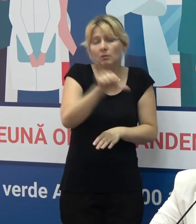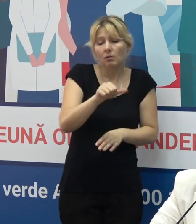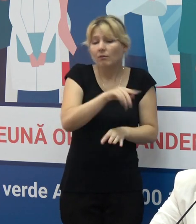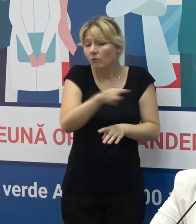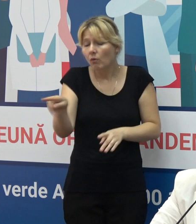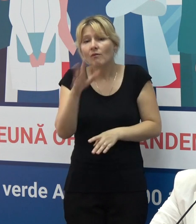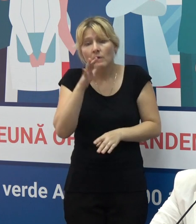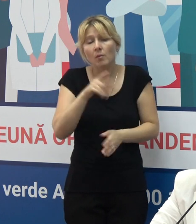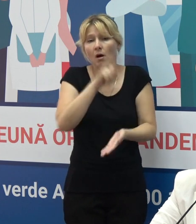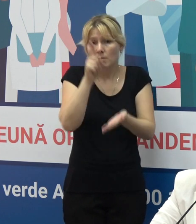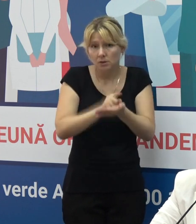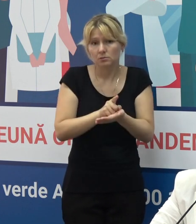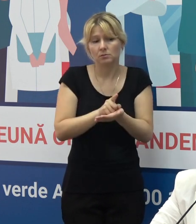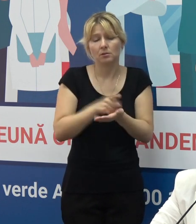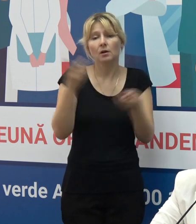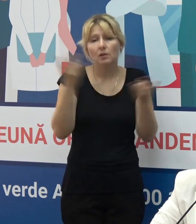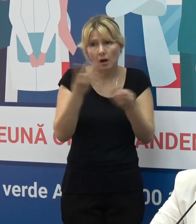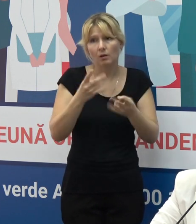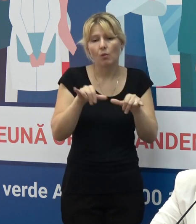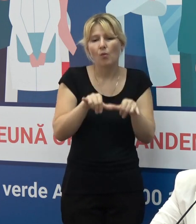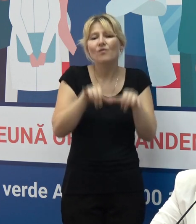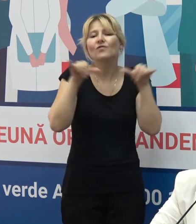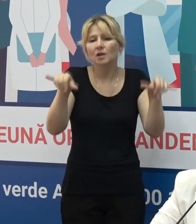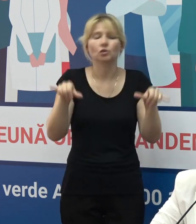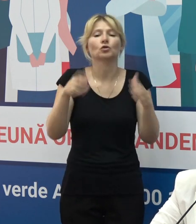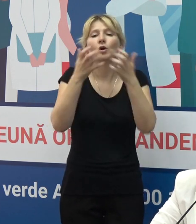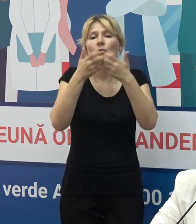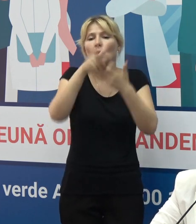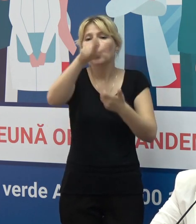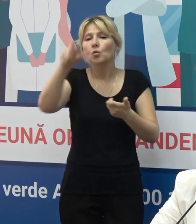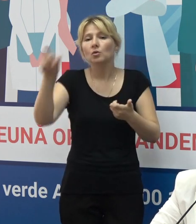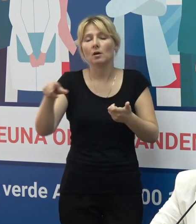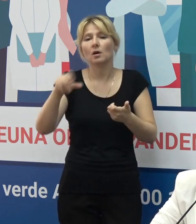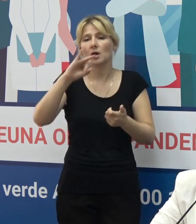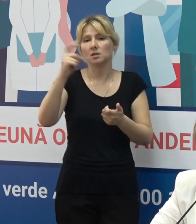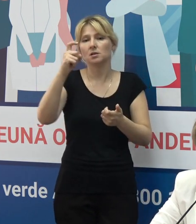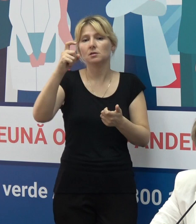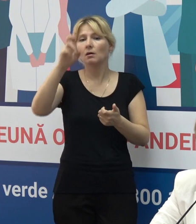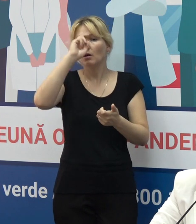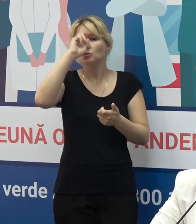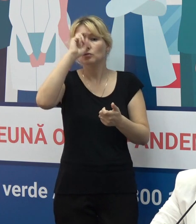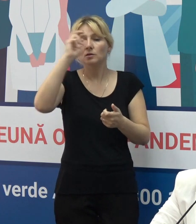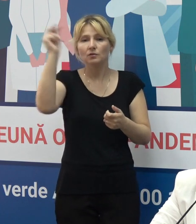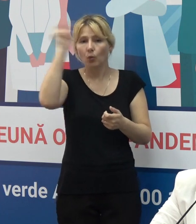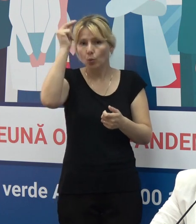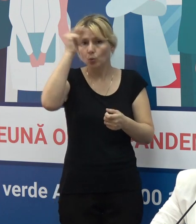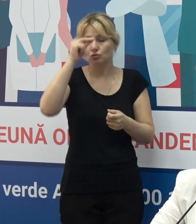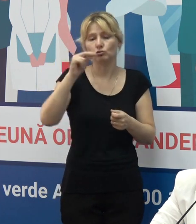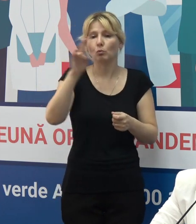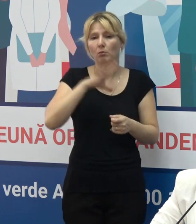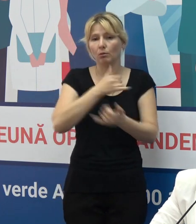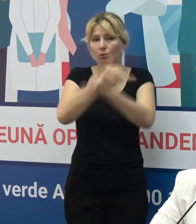săptămâni trebuie să ridicăm numărul persoanelor din sistemul educațional să fie imunizați.